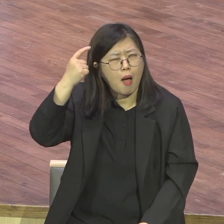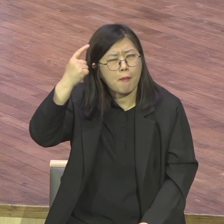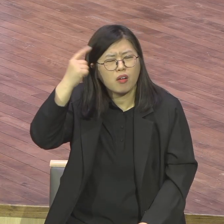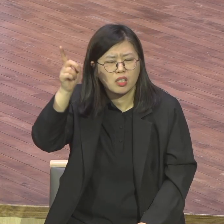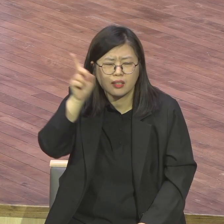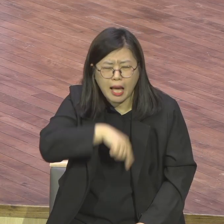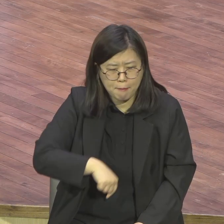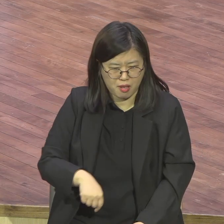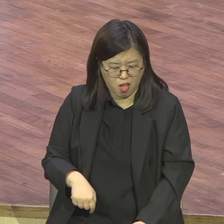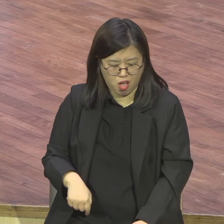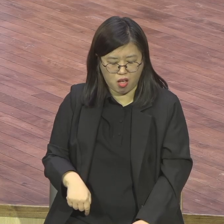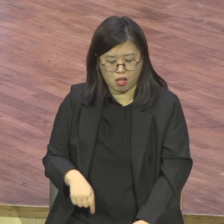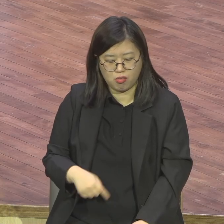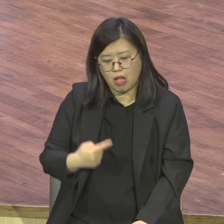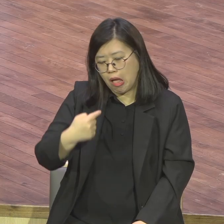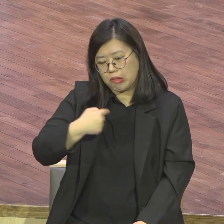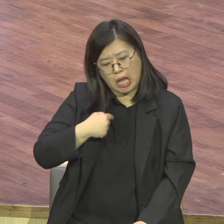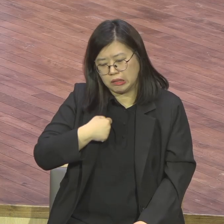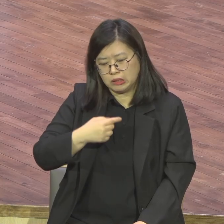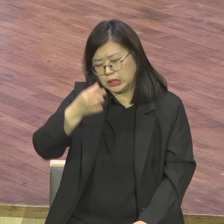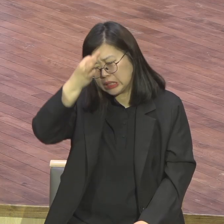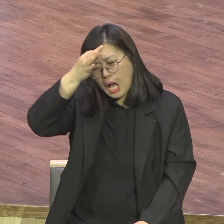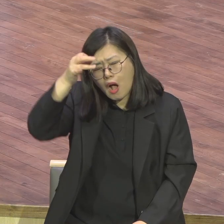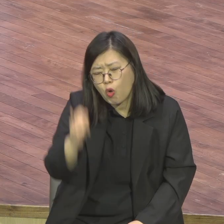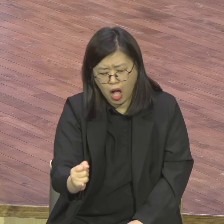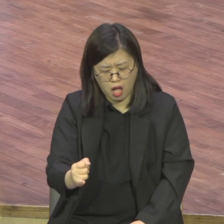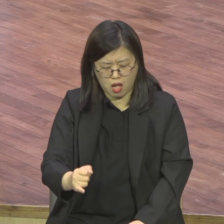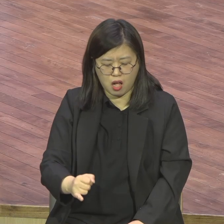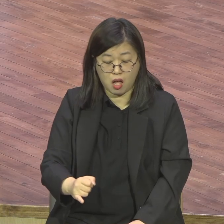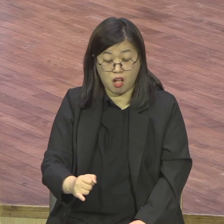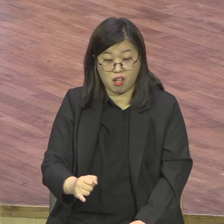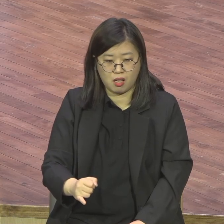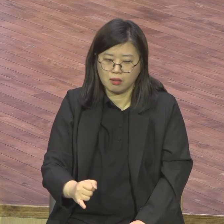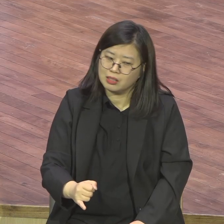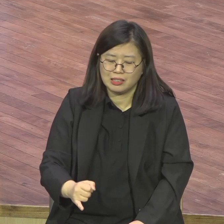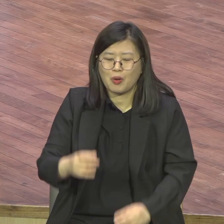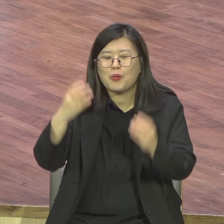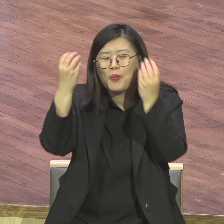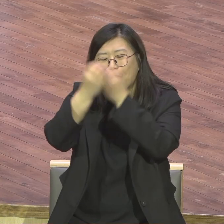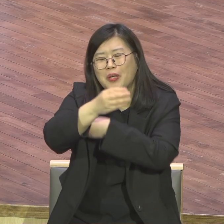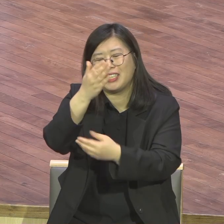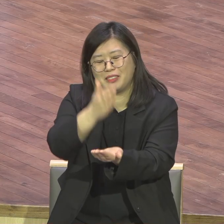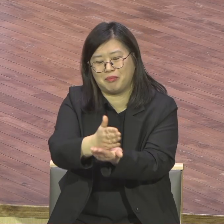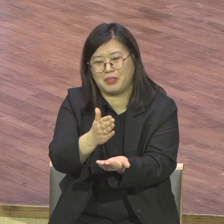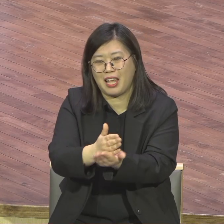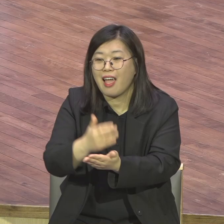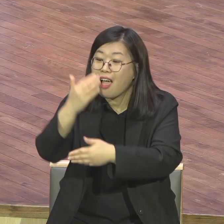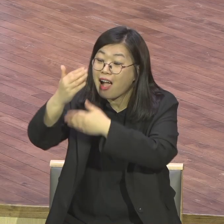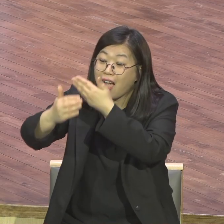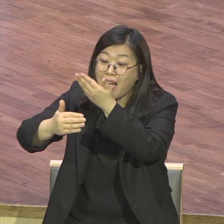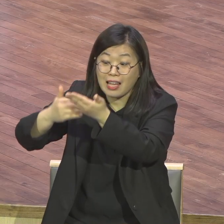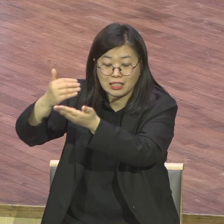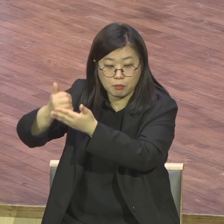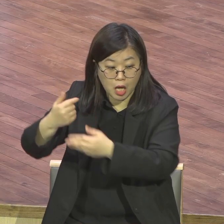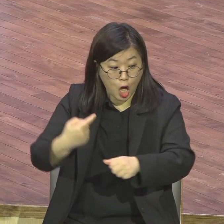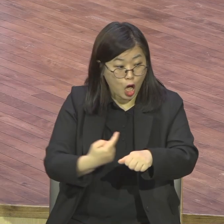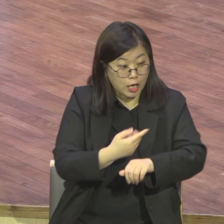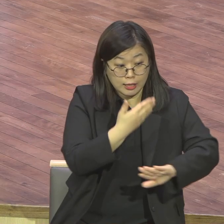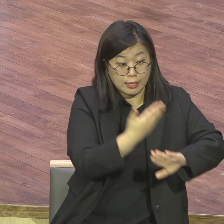하나님이 나에게만 주는 게 있어요 다른 사람에게 안 줘 나에게만 주는 게 어떻게 받느냐 말씀과